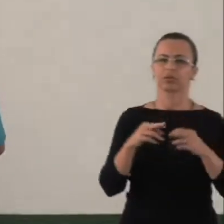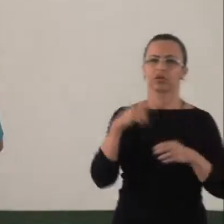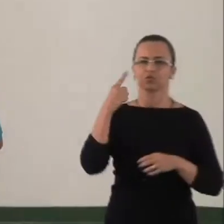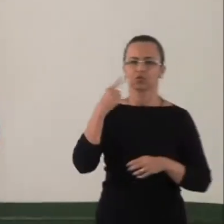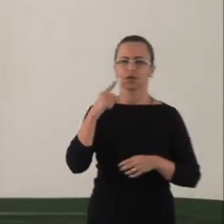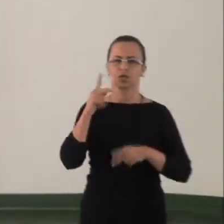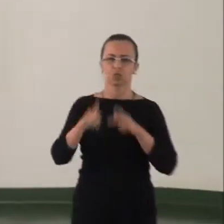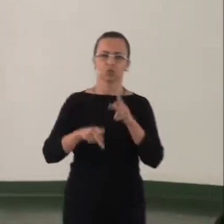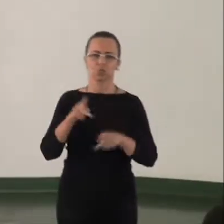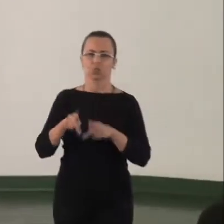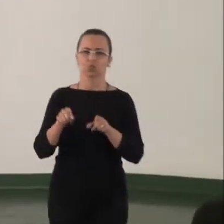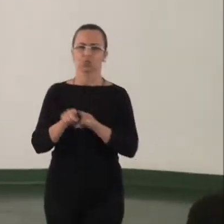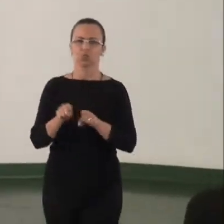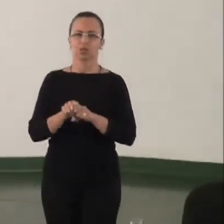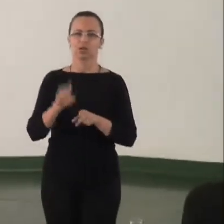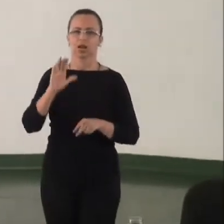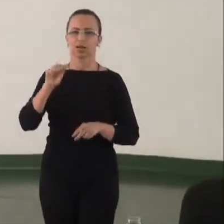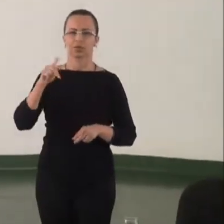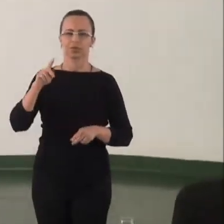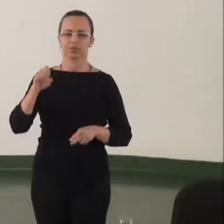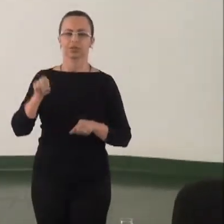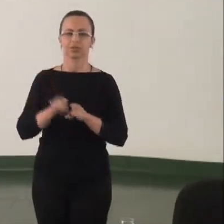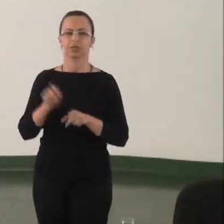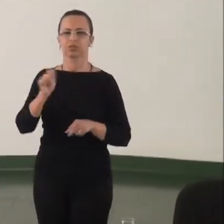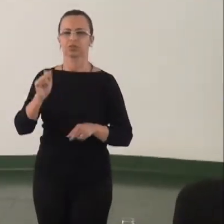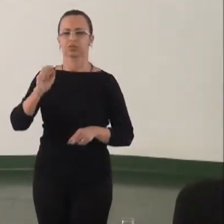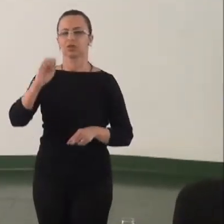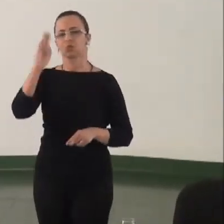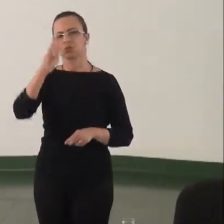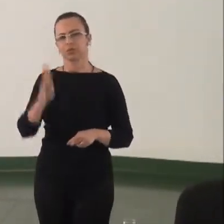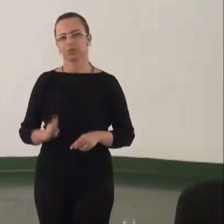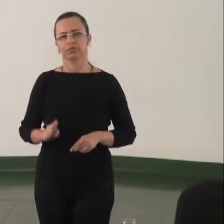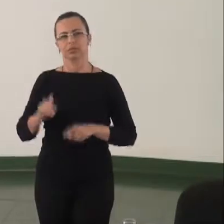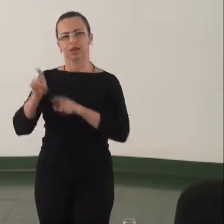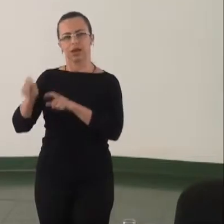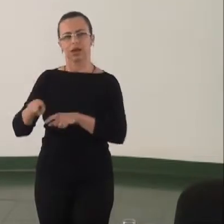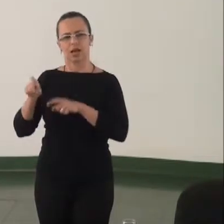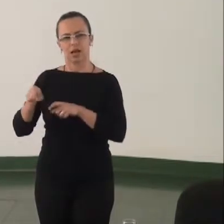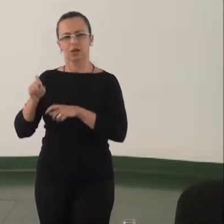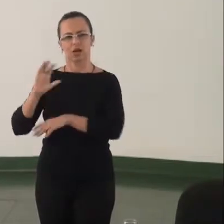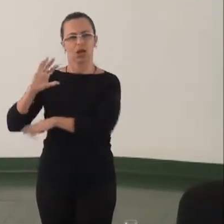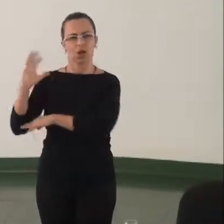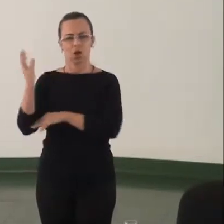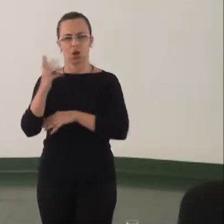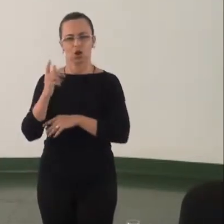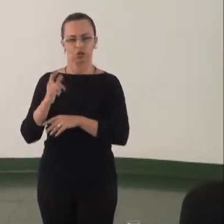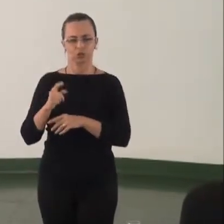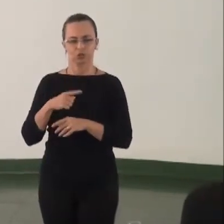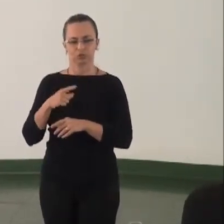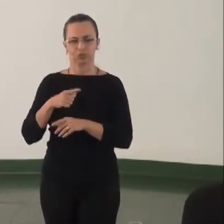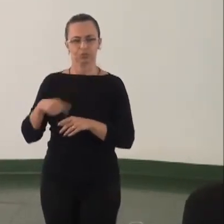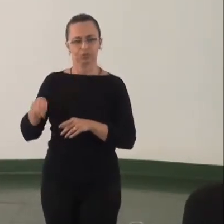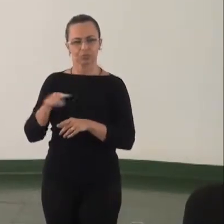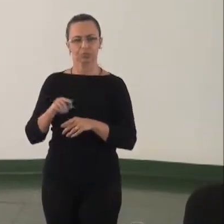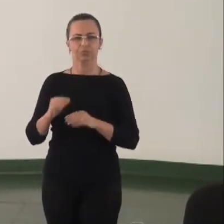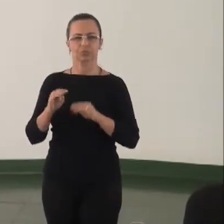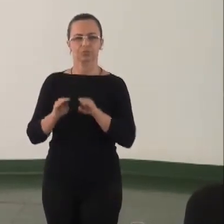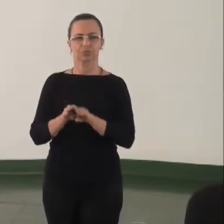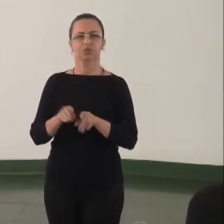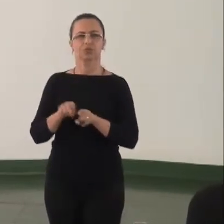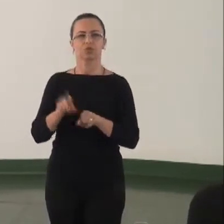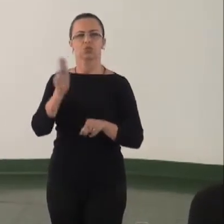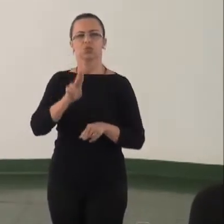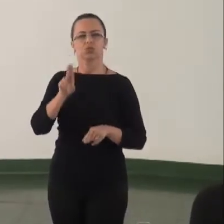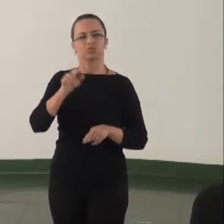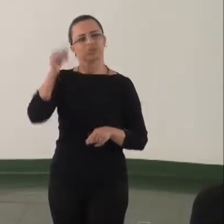Campesina, a APA, Associação Brasileira de Agroecologia, e com uma representação da campanha permanente contra o uso de